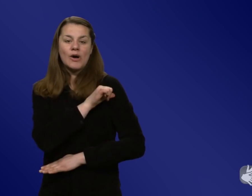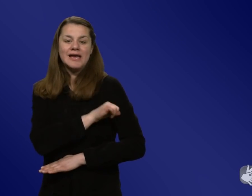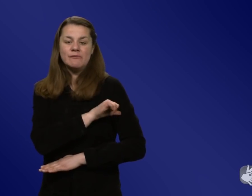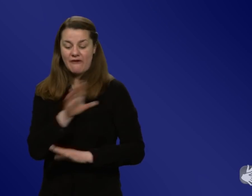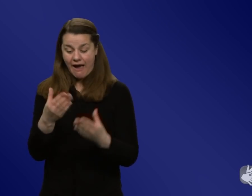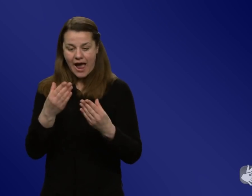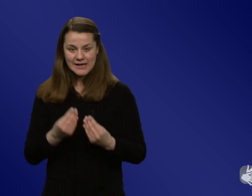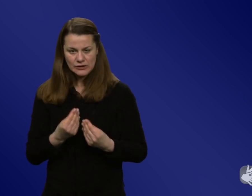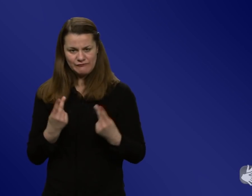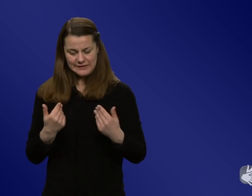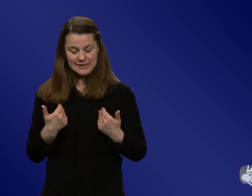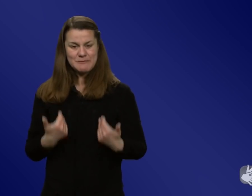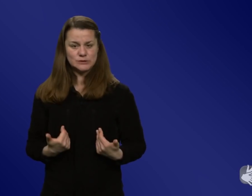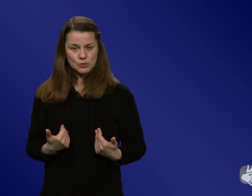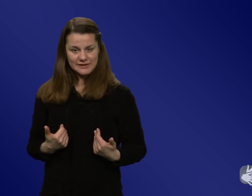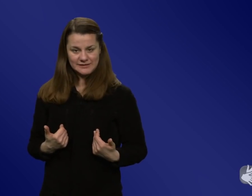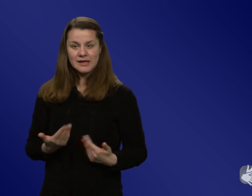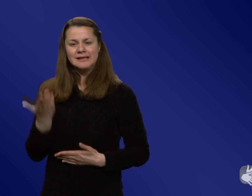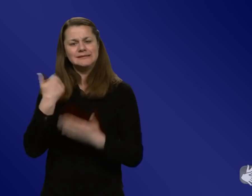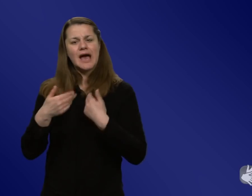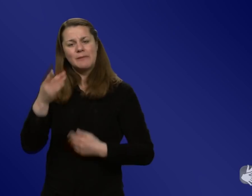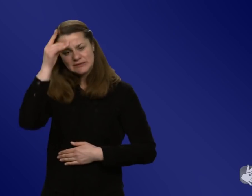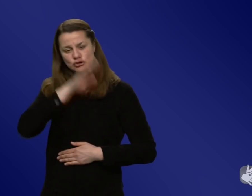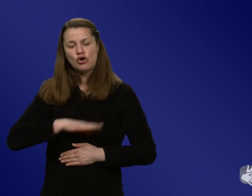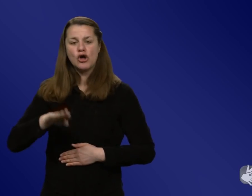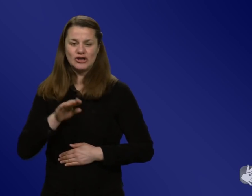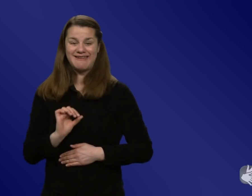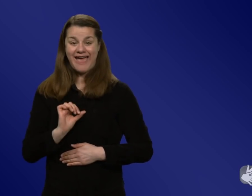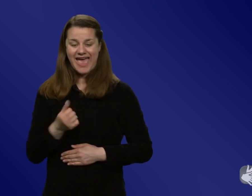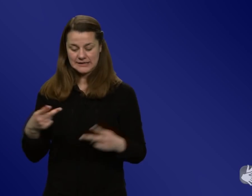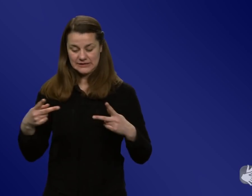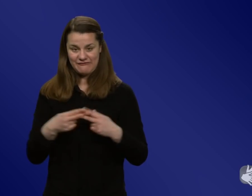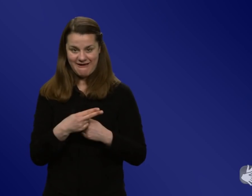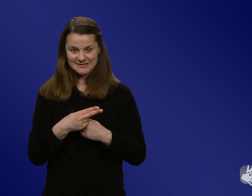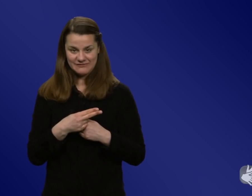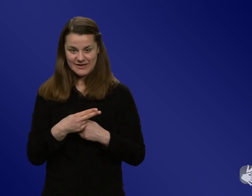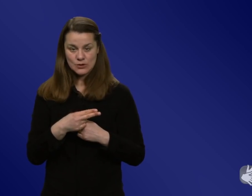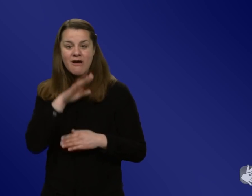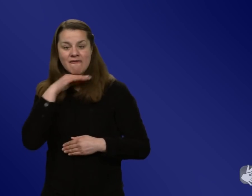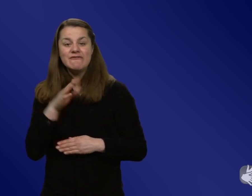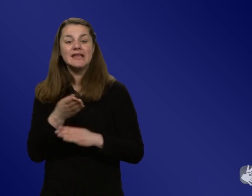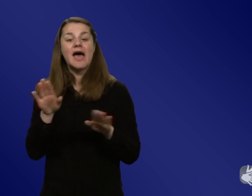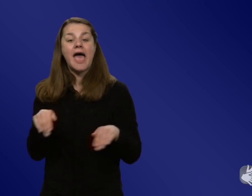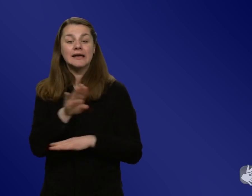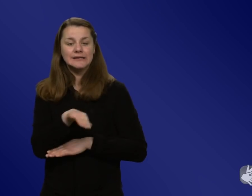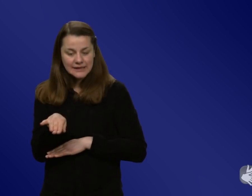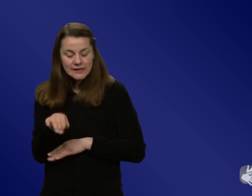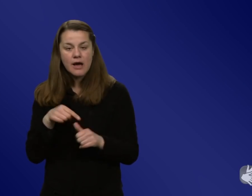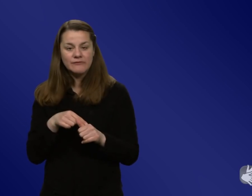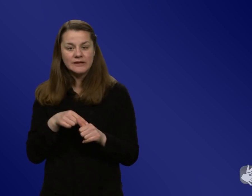so, dass in der allerersten Phase viele Enkelkinder neben ihren Großeltern saßen und ihnen versucht haben, zu helfen, online einen Impftermin zu buchen. In